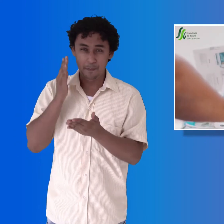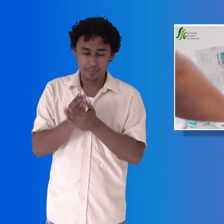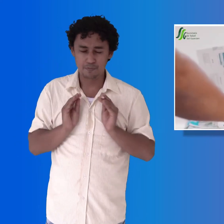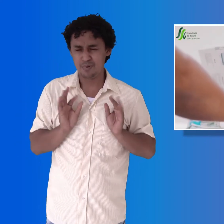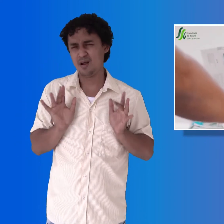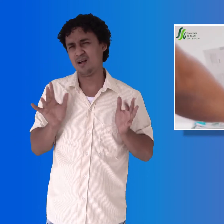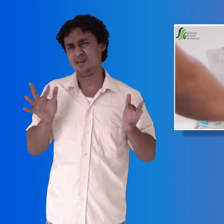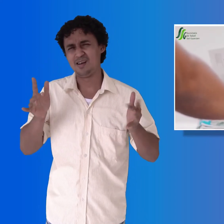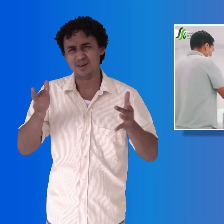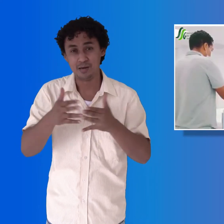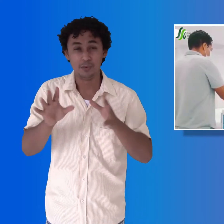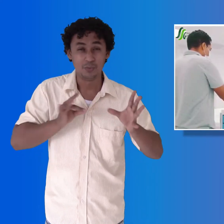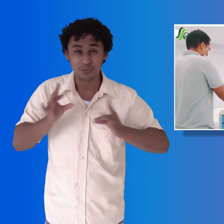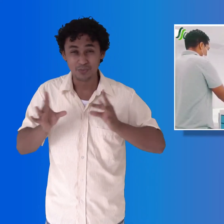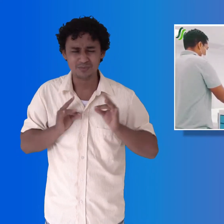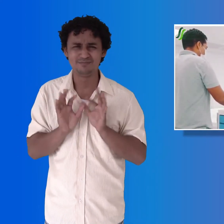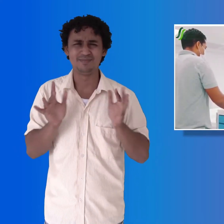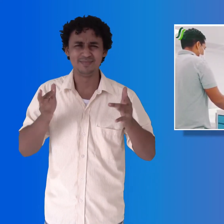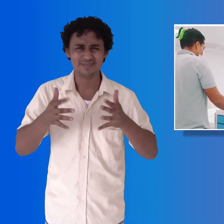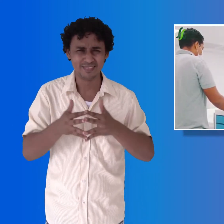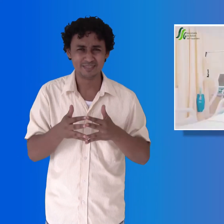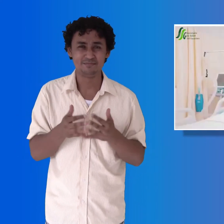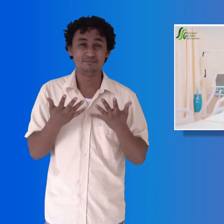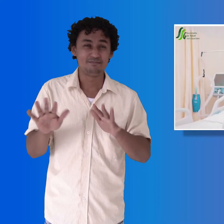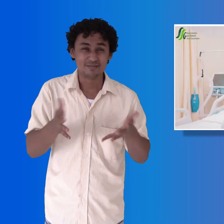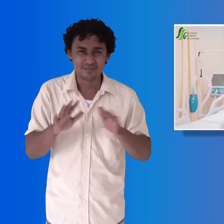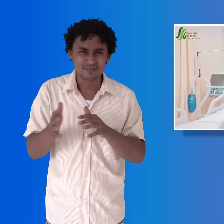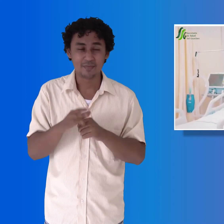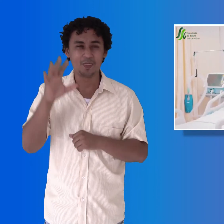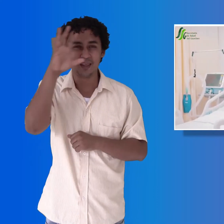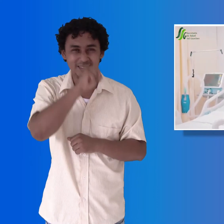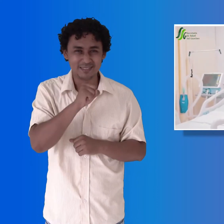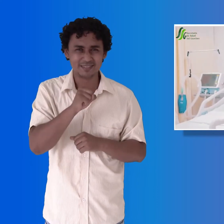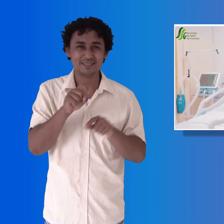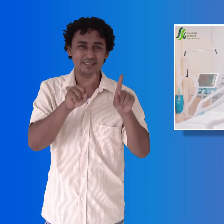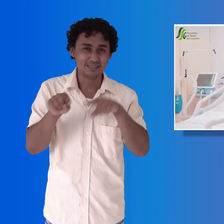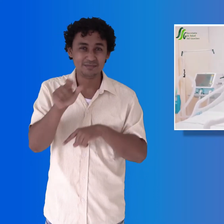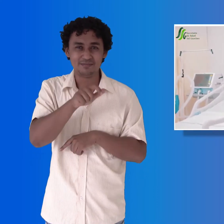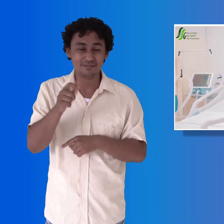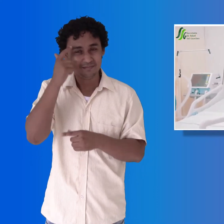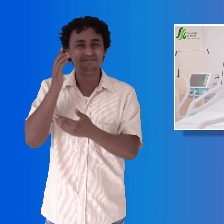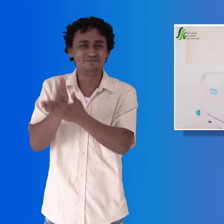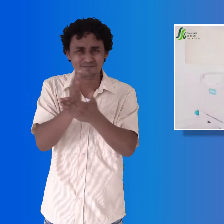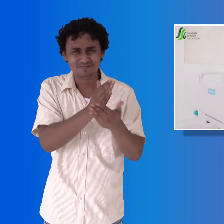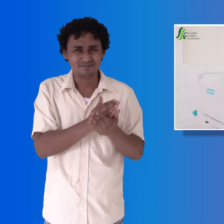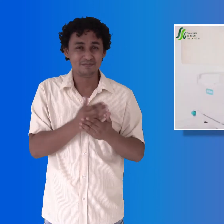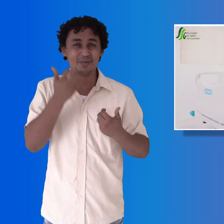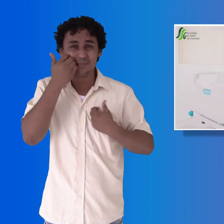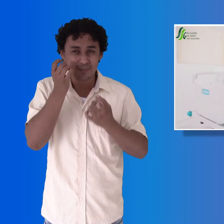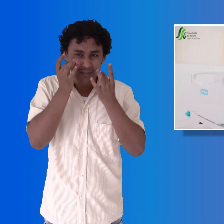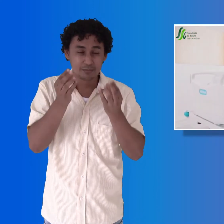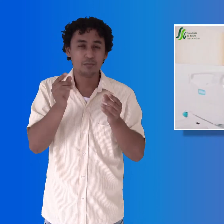afectados en el departamento y cuál sería la proyección nosotros con nuestra capacidad de respuesta para atender a esta población